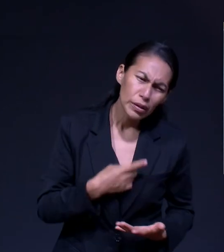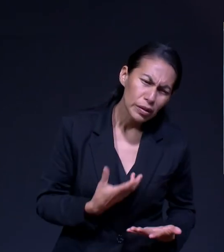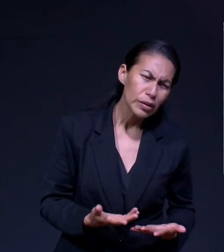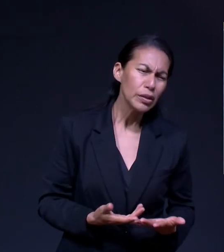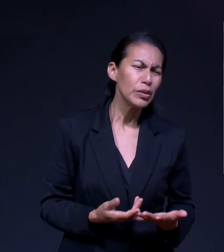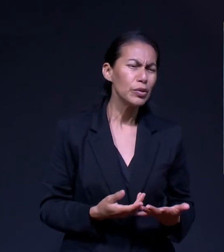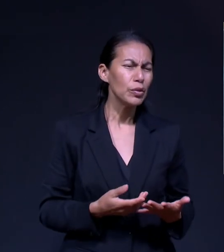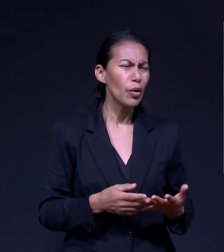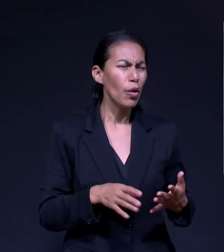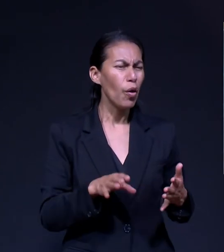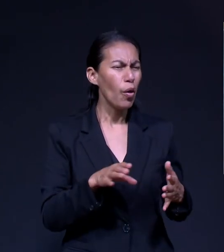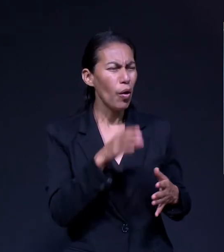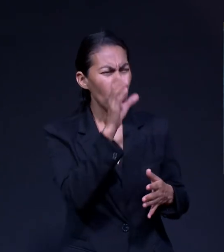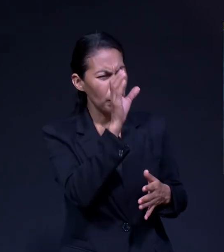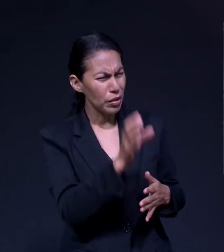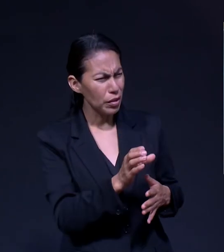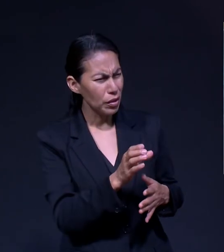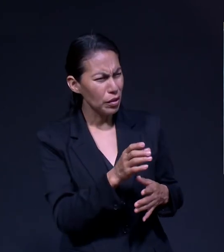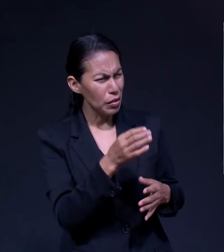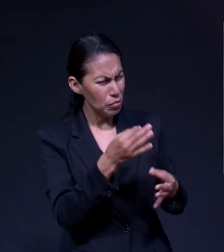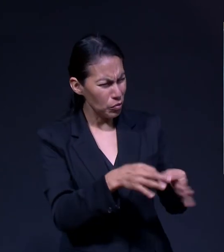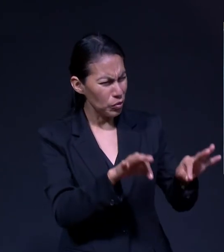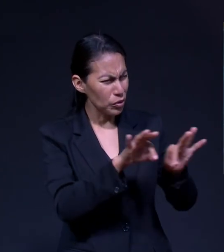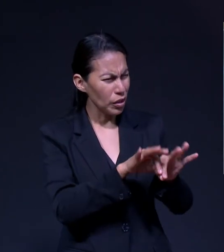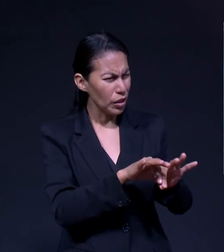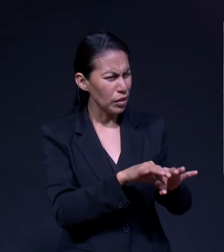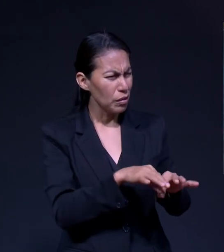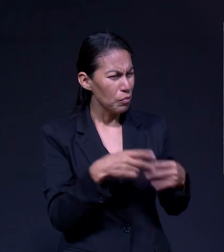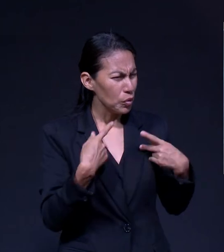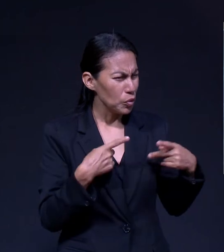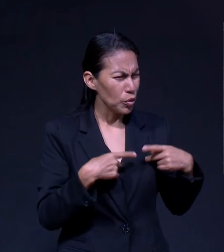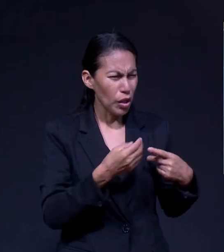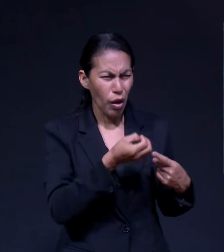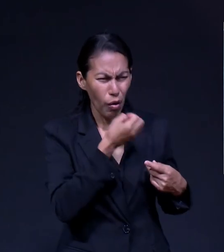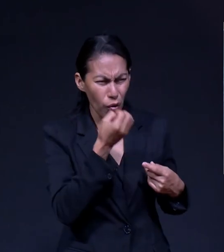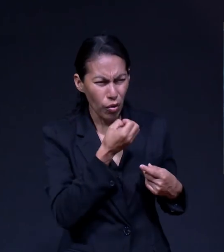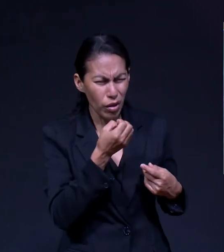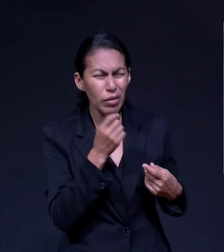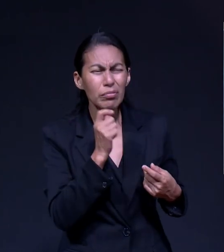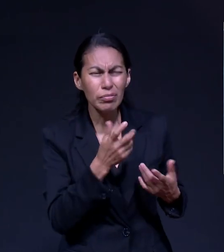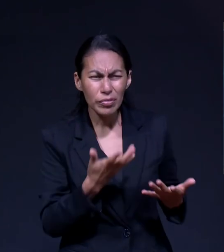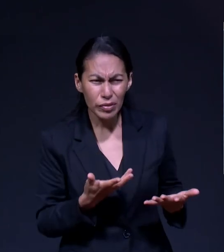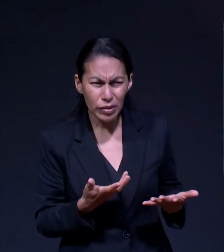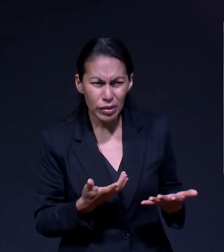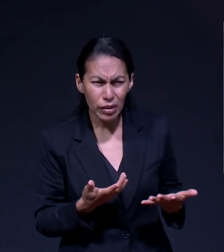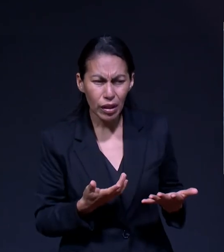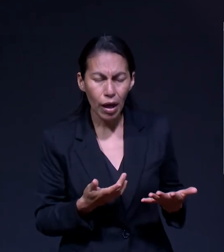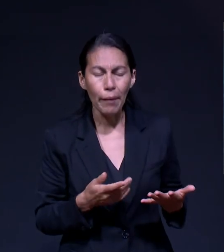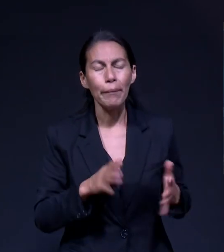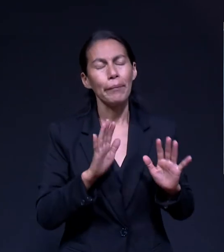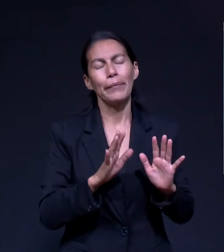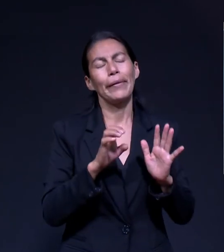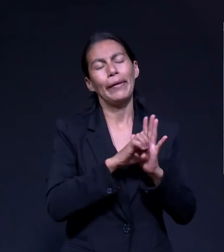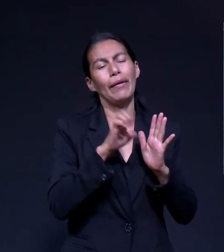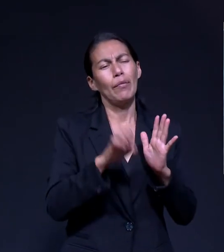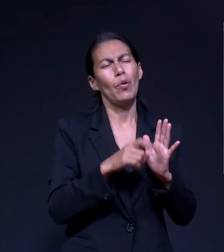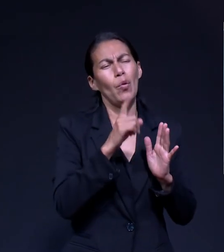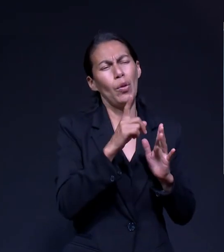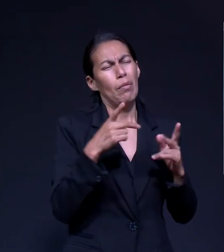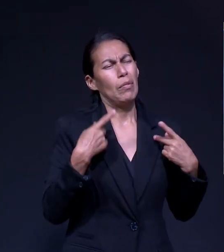importante Cuando uno ora Digamos en unas palabras Cuando tú vas a una persona A pedirle algo